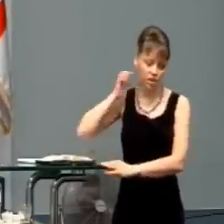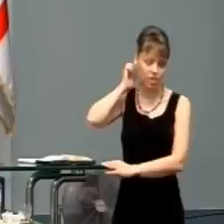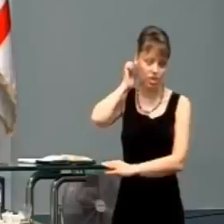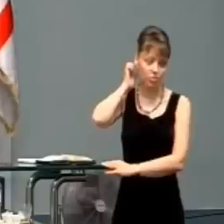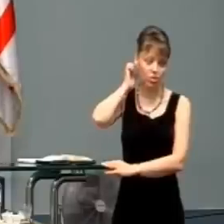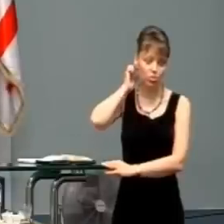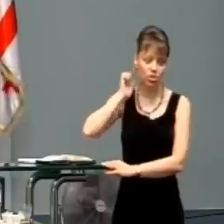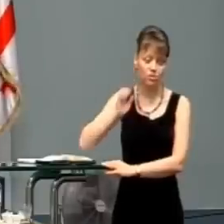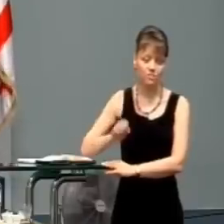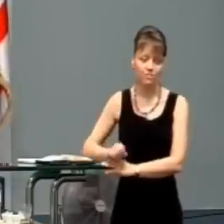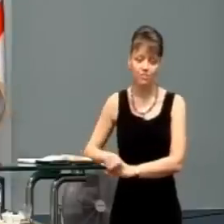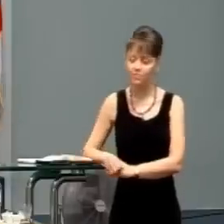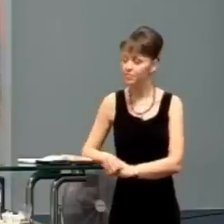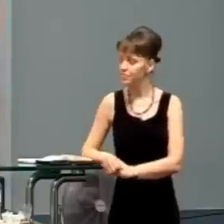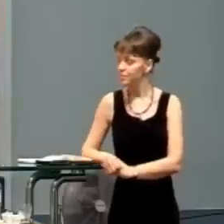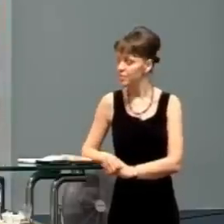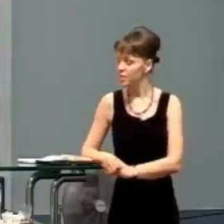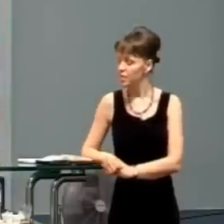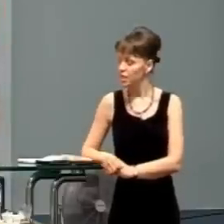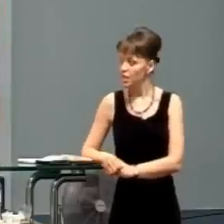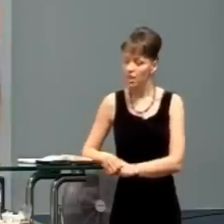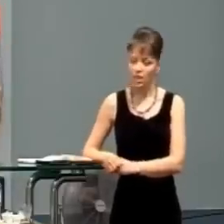Uvedomil som si, že to sú jej šaty.